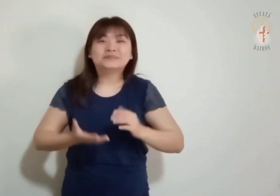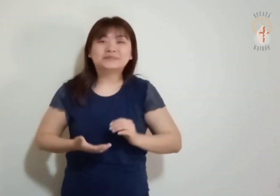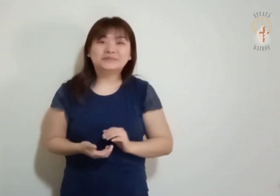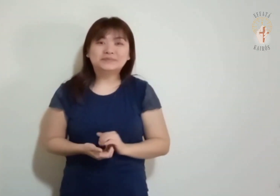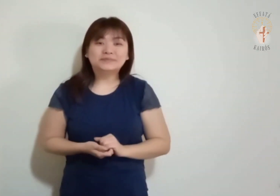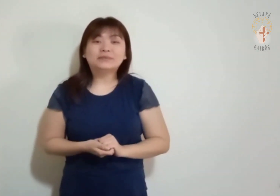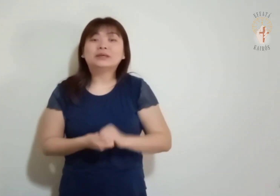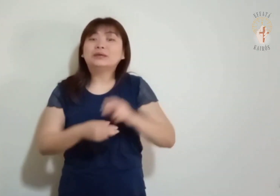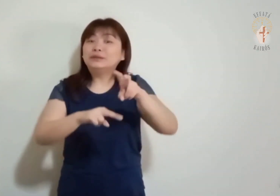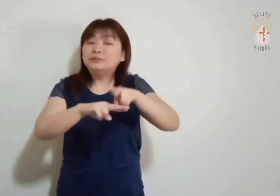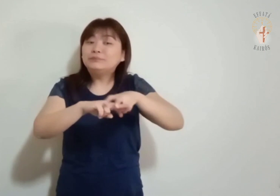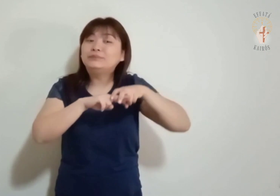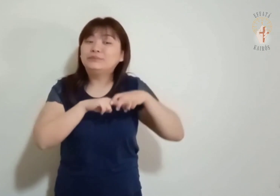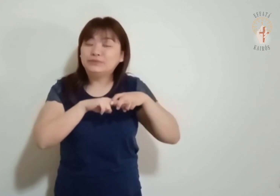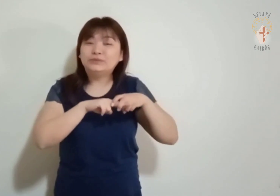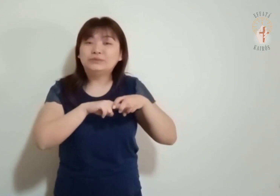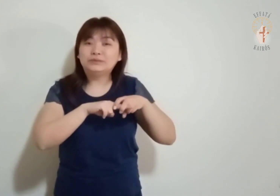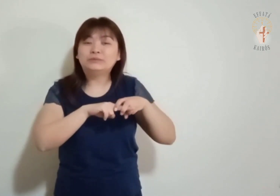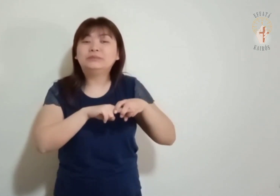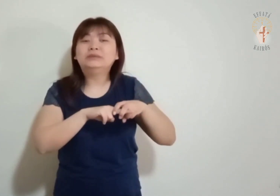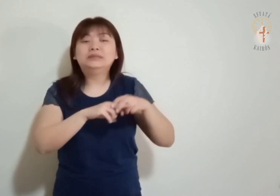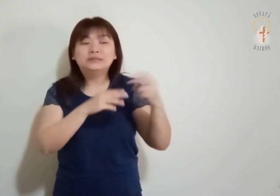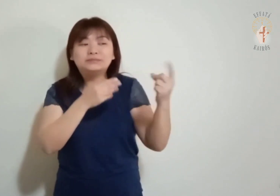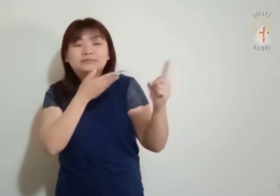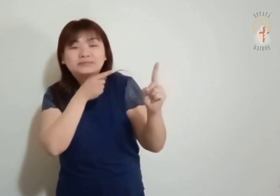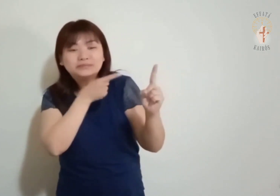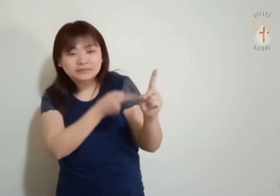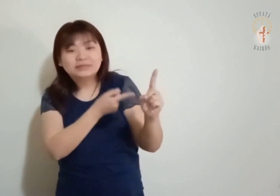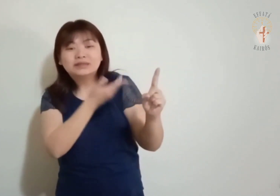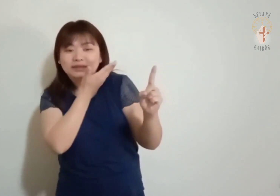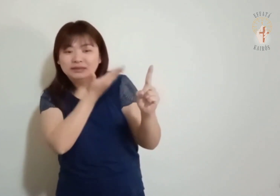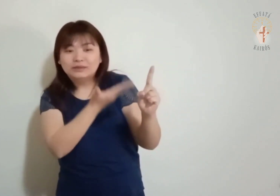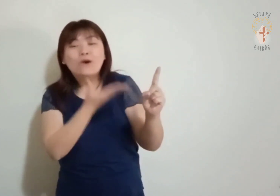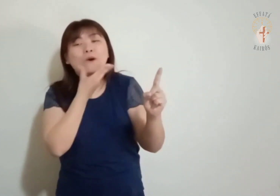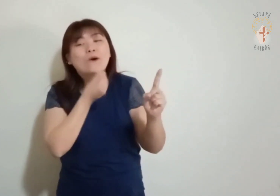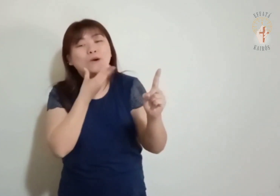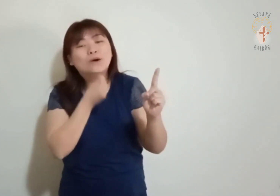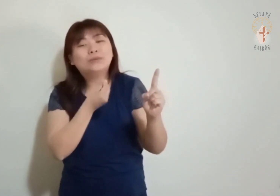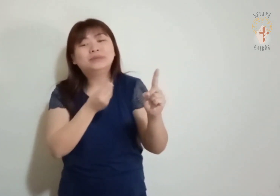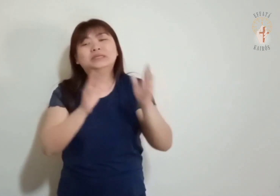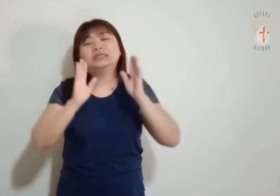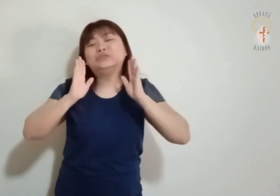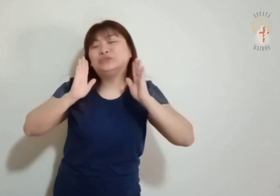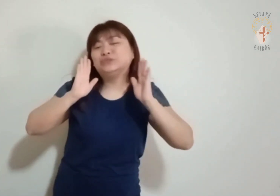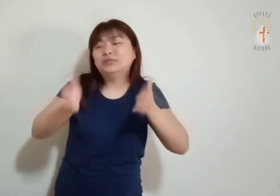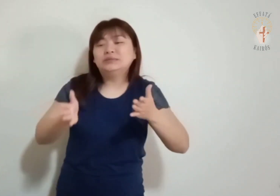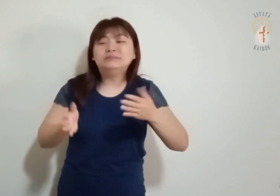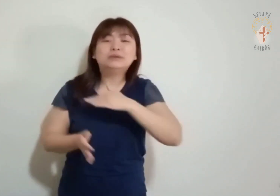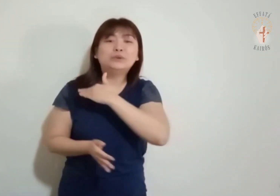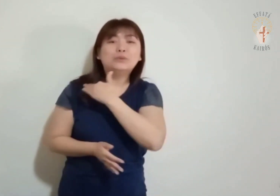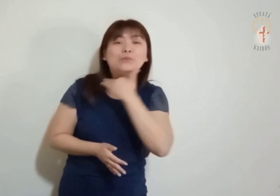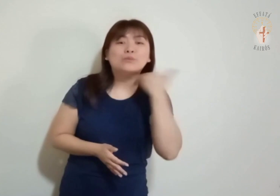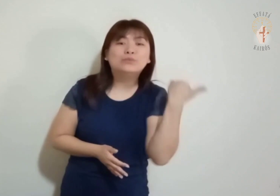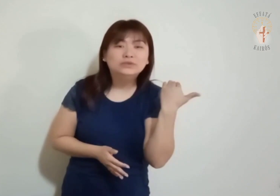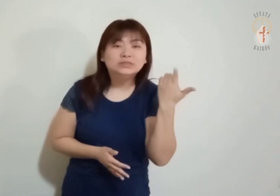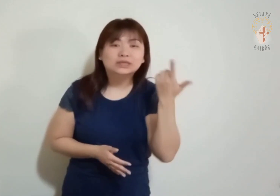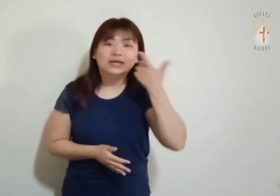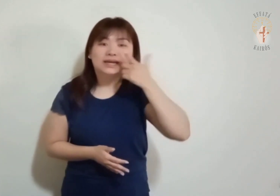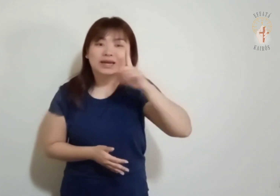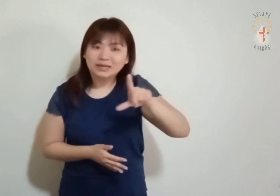É por isso, também, que de um só homem, já marcado